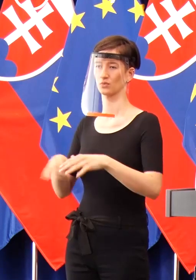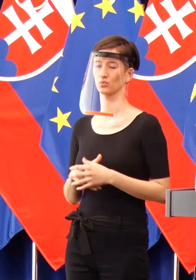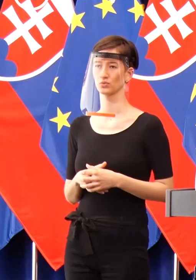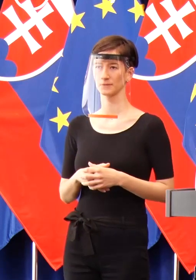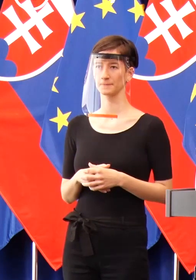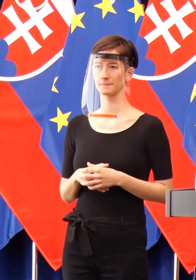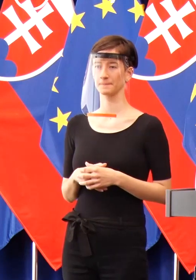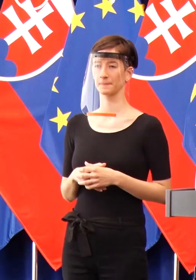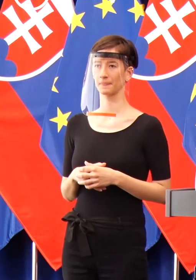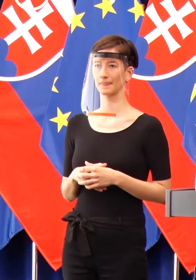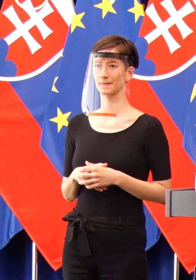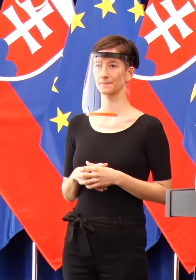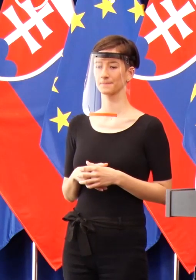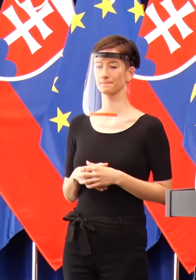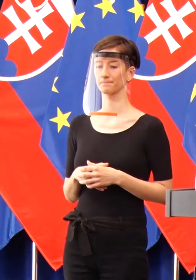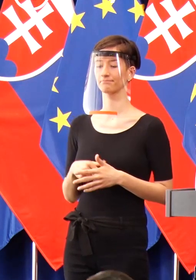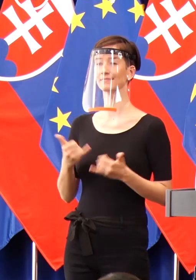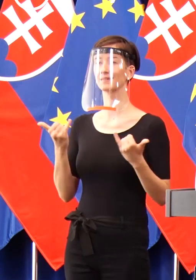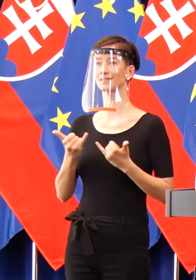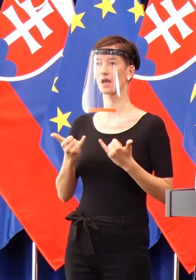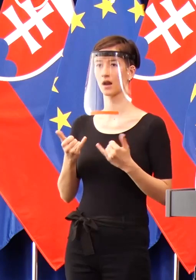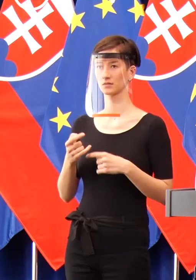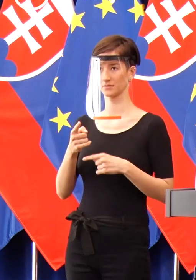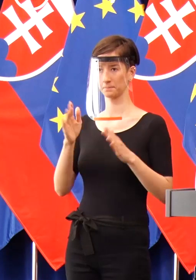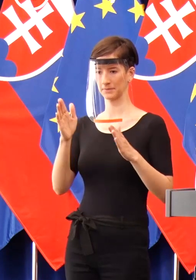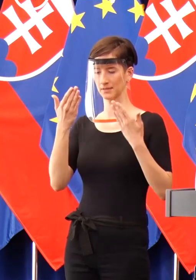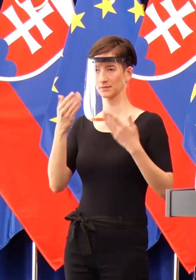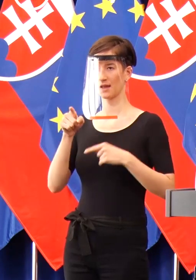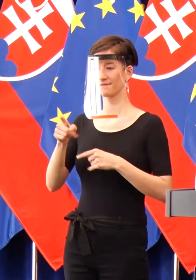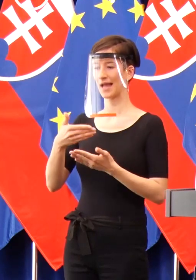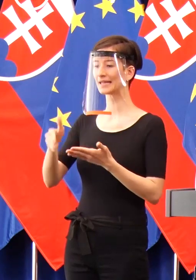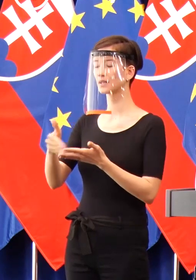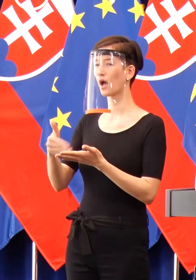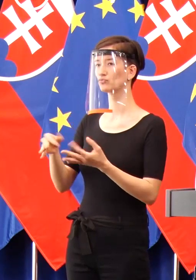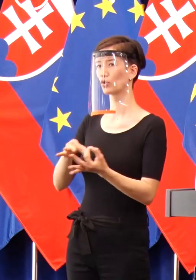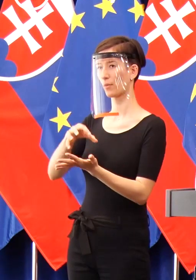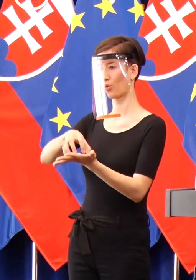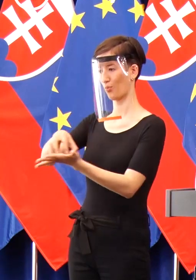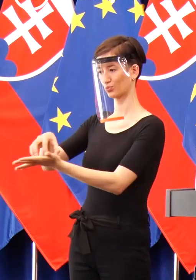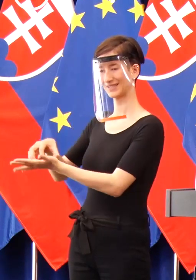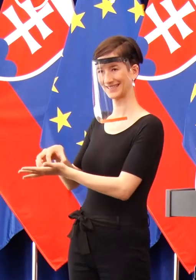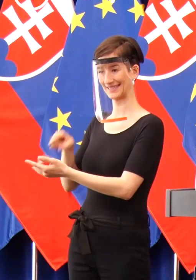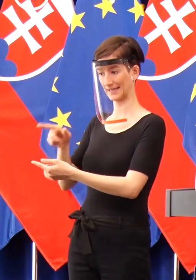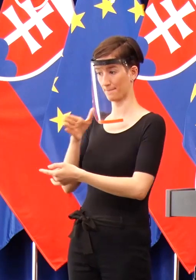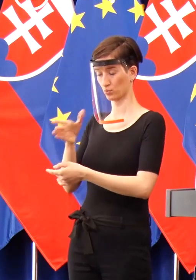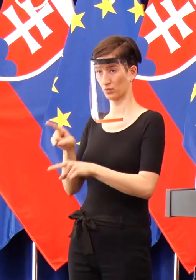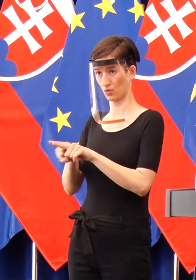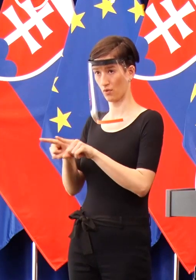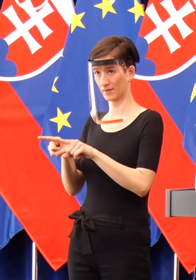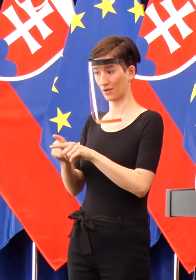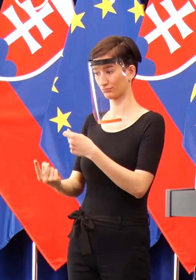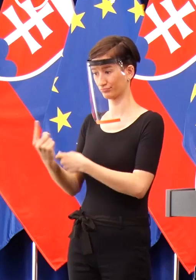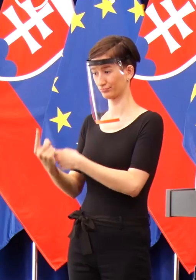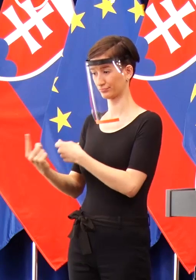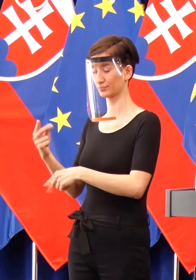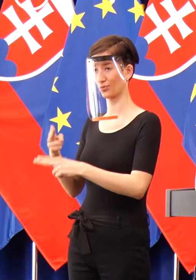Ak rovnaká chorobnosť, alebo rovnaký počet pozitívne testovaných bude v tých ďalších, nám o Slovensku horí obrovský